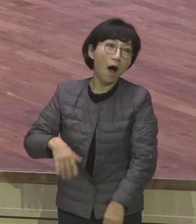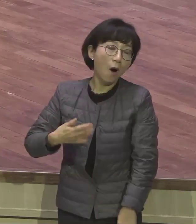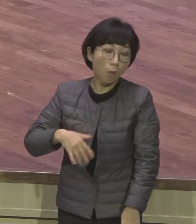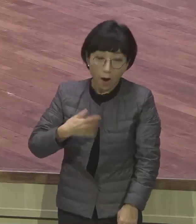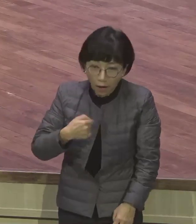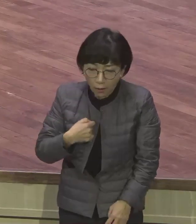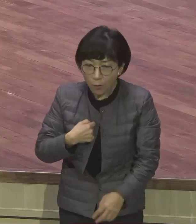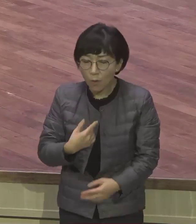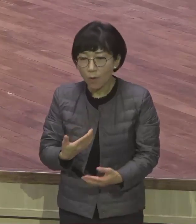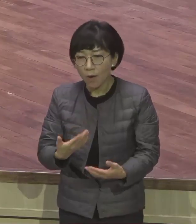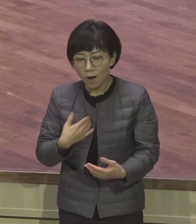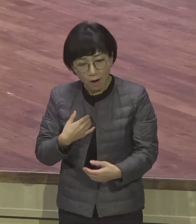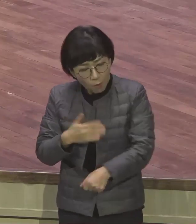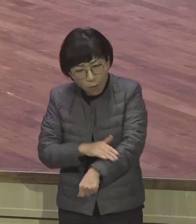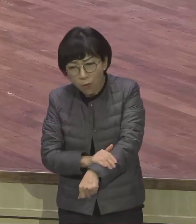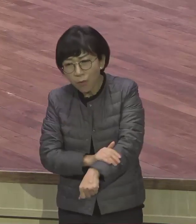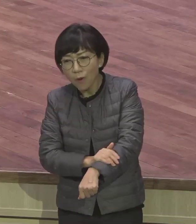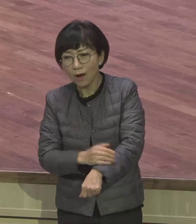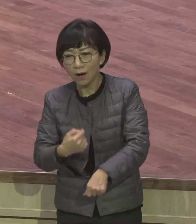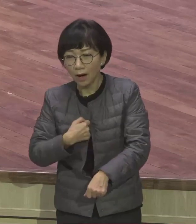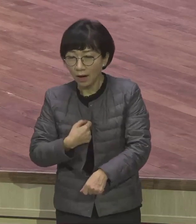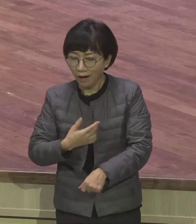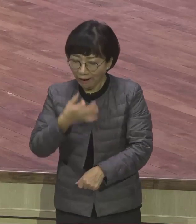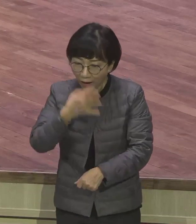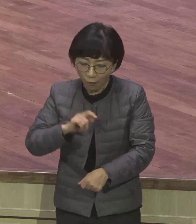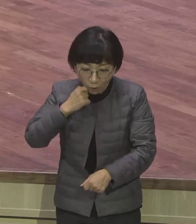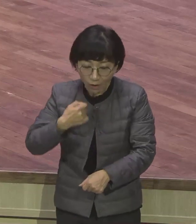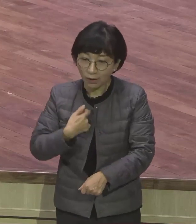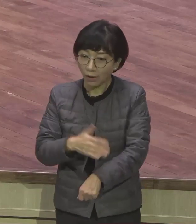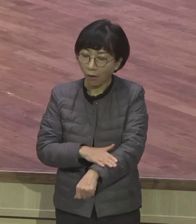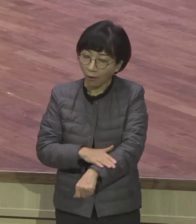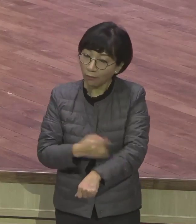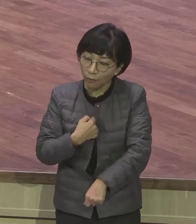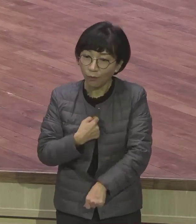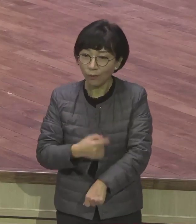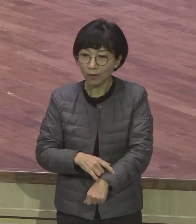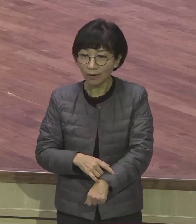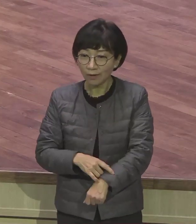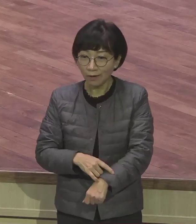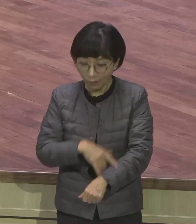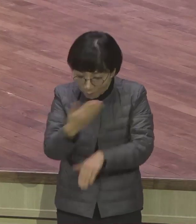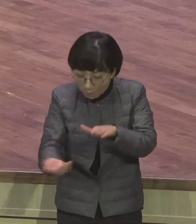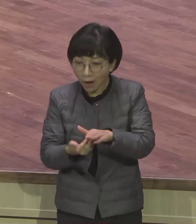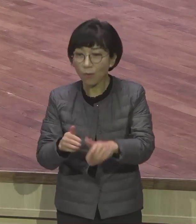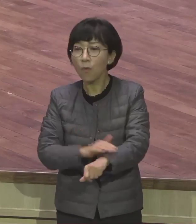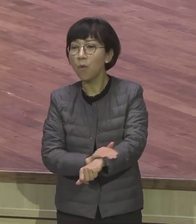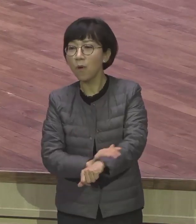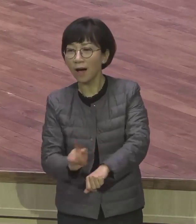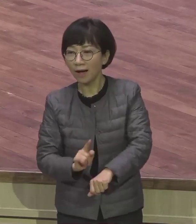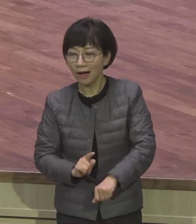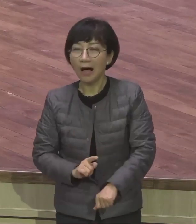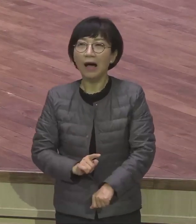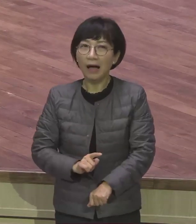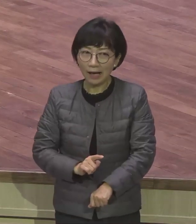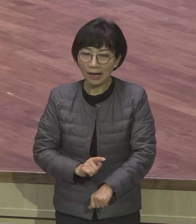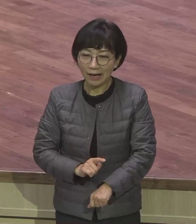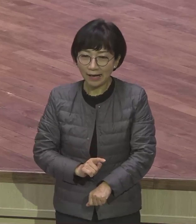그 과정을 거쳤지? 돌아보니까 가기 싫다. 말이에요. 그런데 그때는 지금도 마찬가지예요.